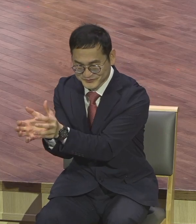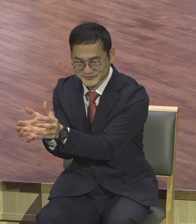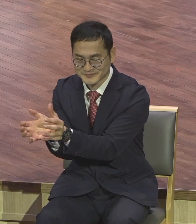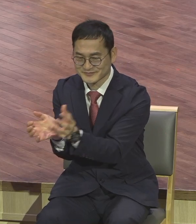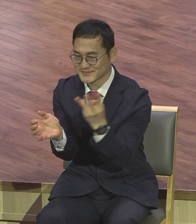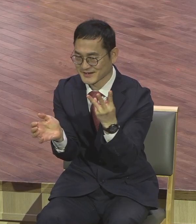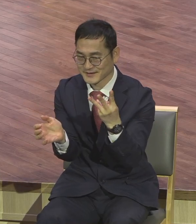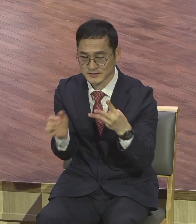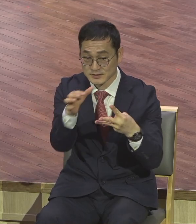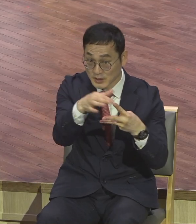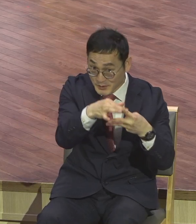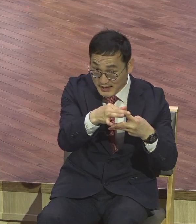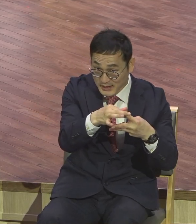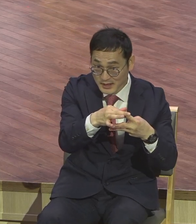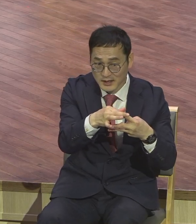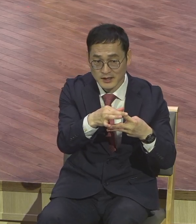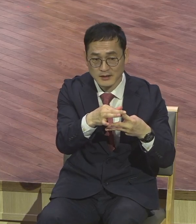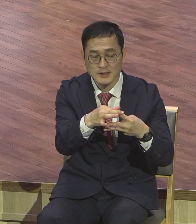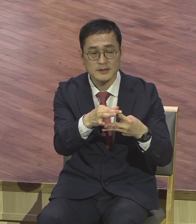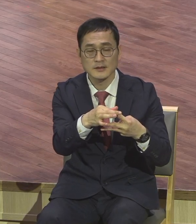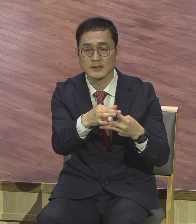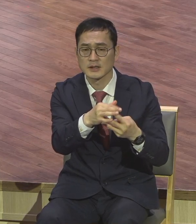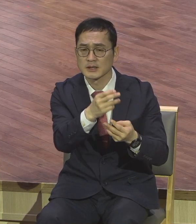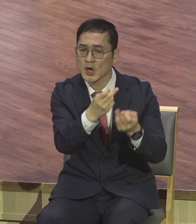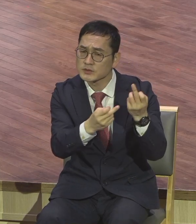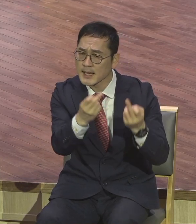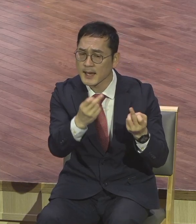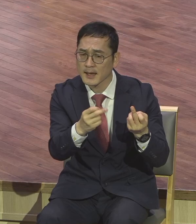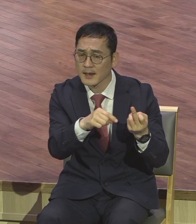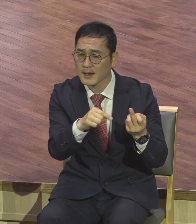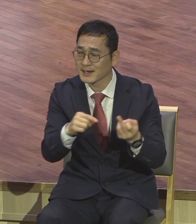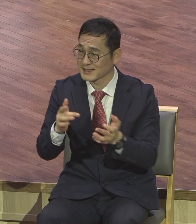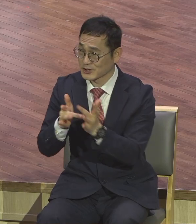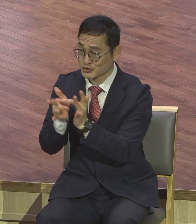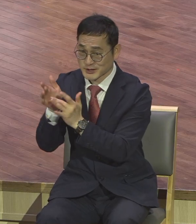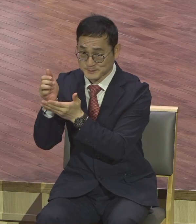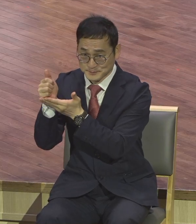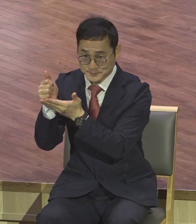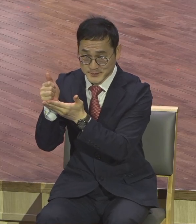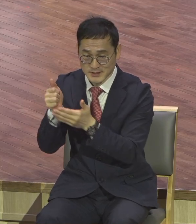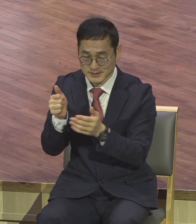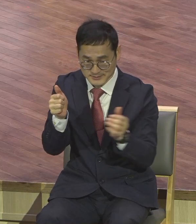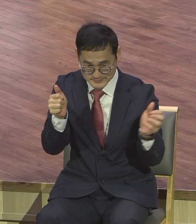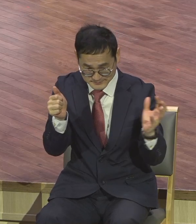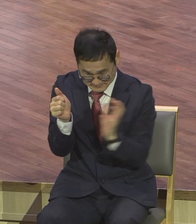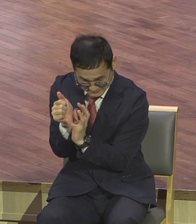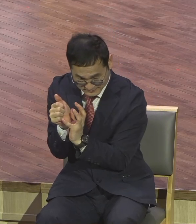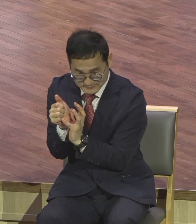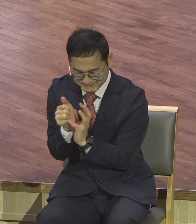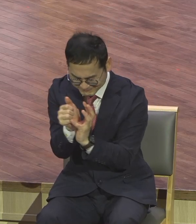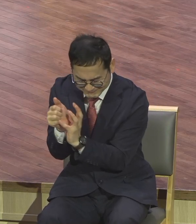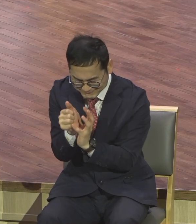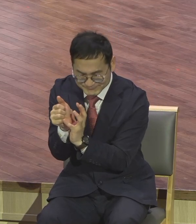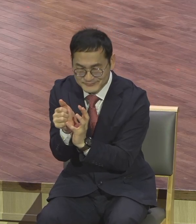형제들로 구성되어 있습니다. 예수님의 사역에서 가장 가까이에서 그렇게 함께했던 그룹이고